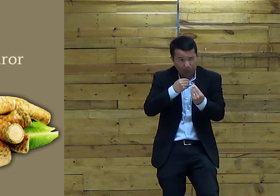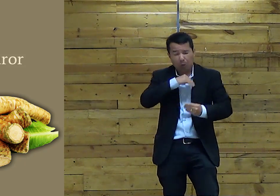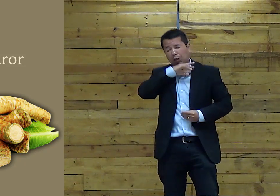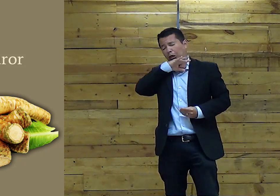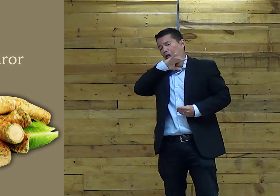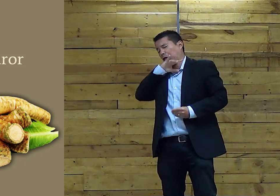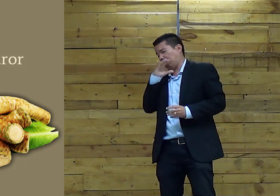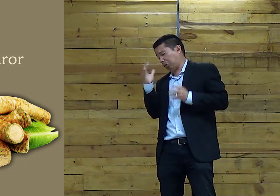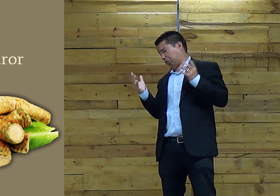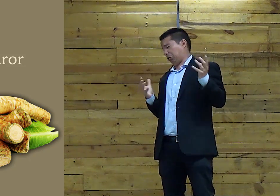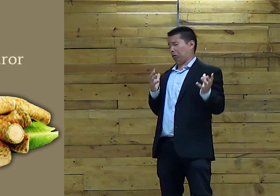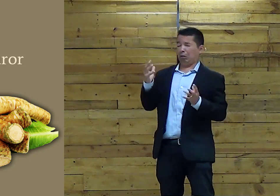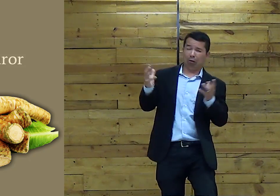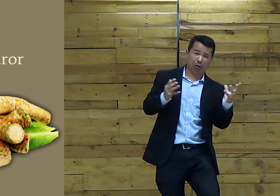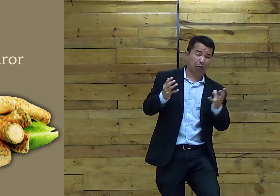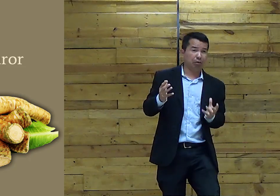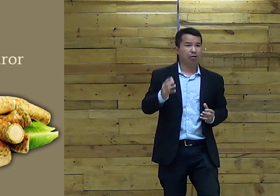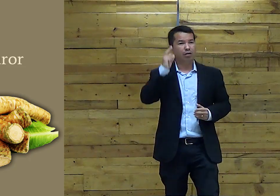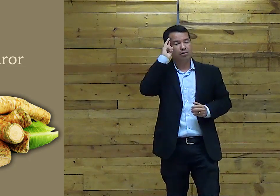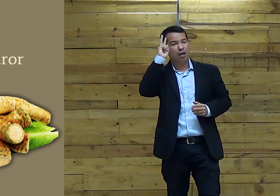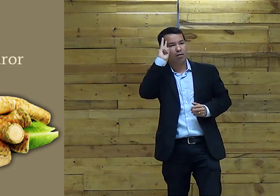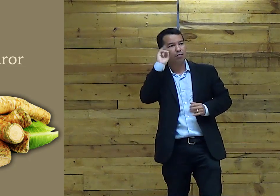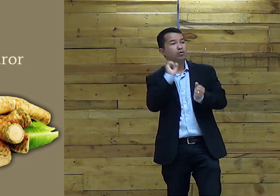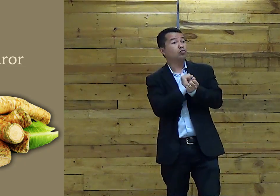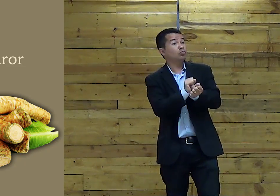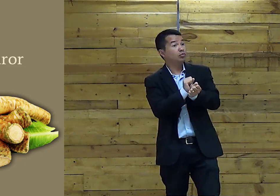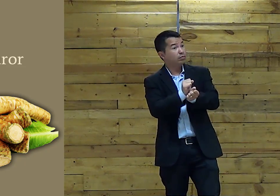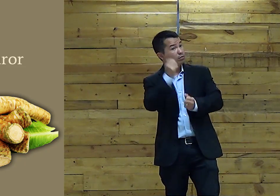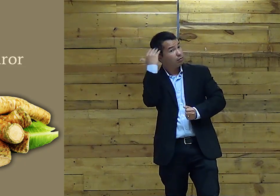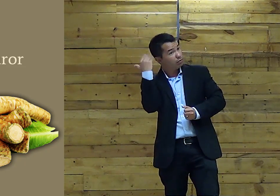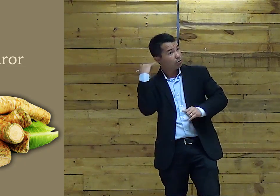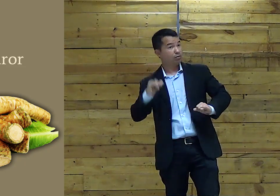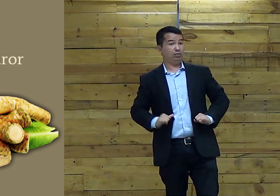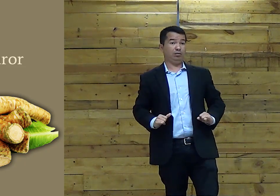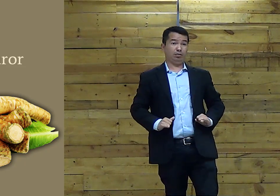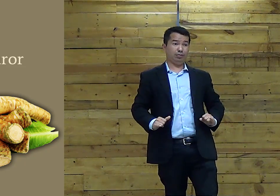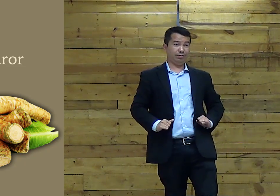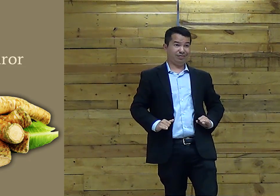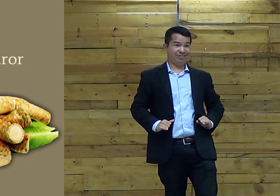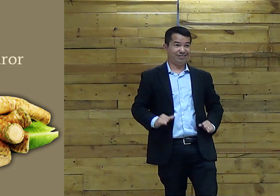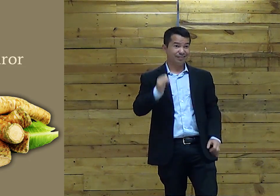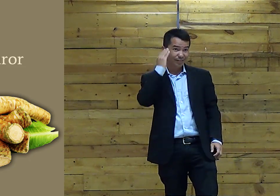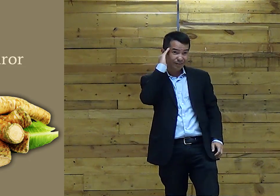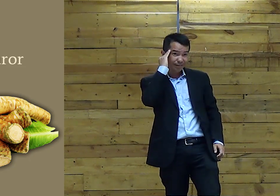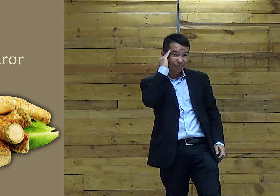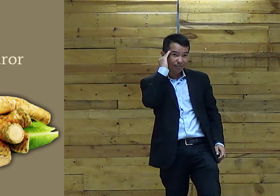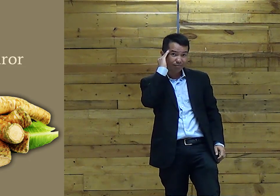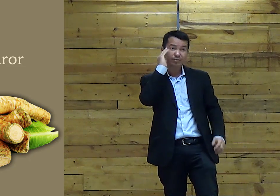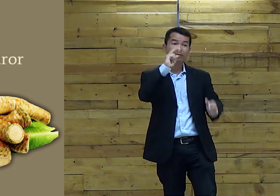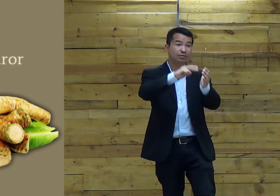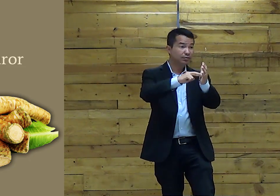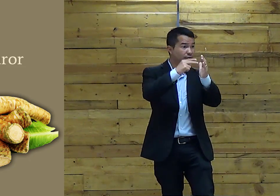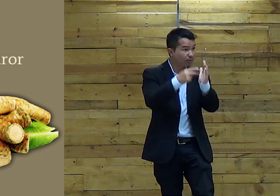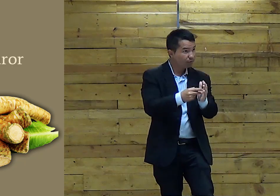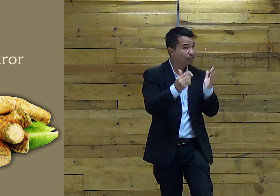Lembra Lembra O sofrimento Dos escravos Lembra Esse tempo De escravidão O sofrimento Da